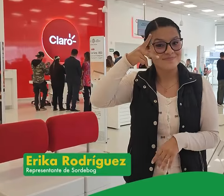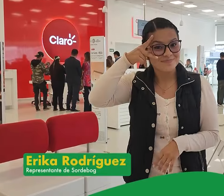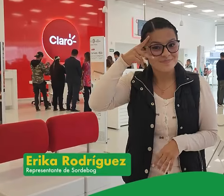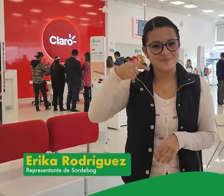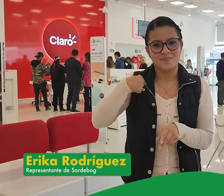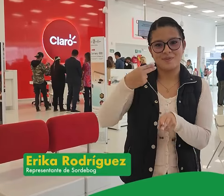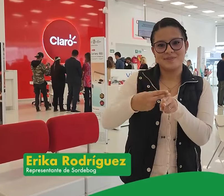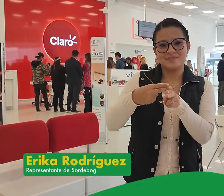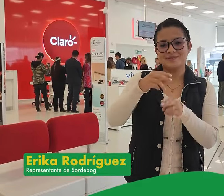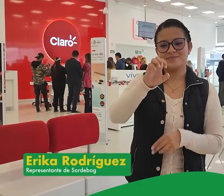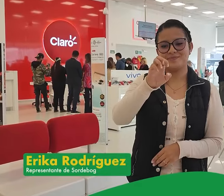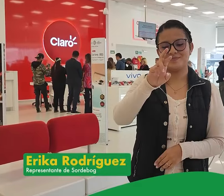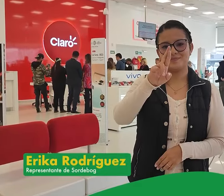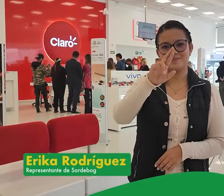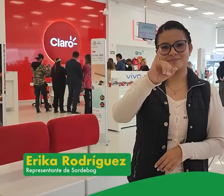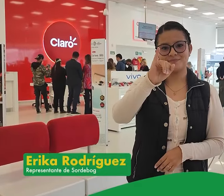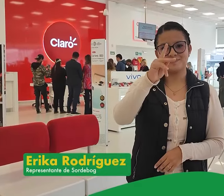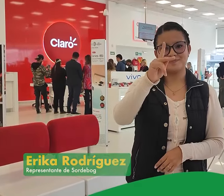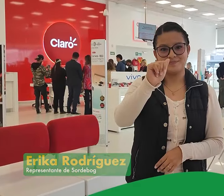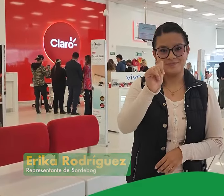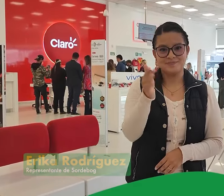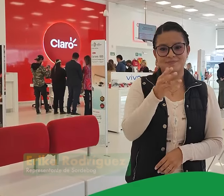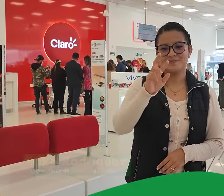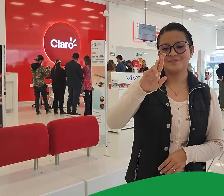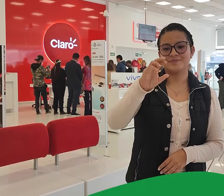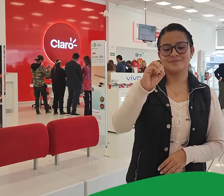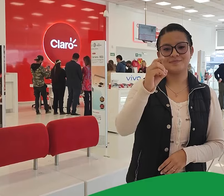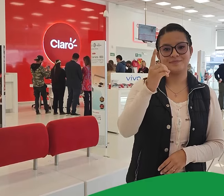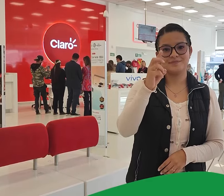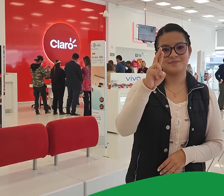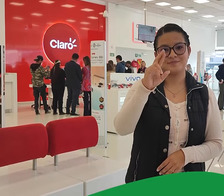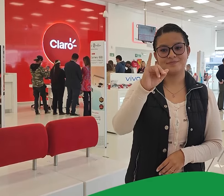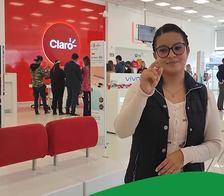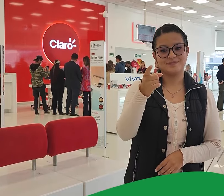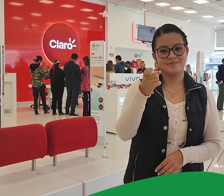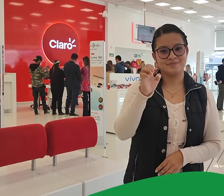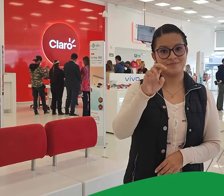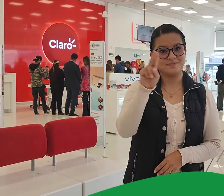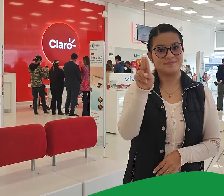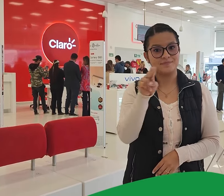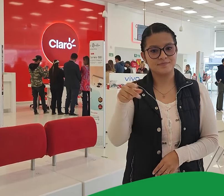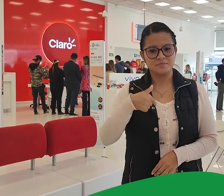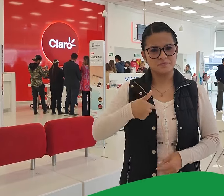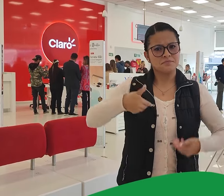Mi seña es esta. Mi nombre es Erika Rodríguez.